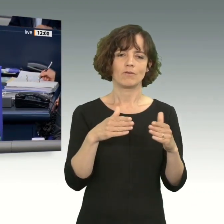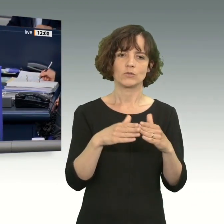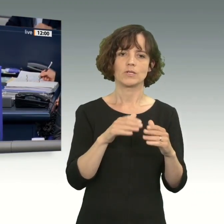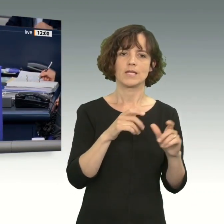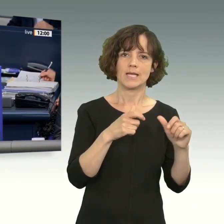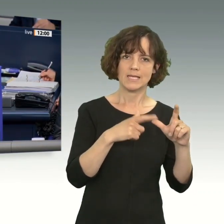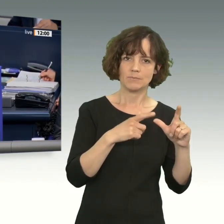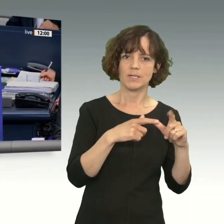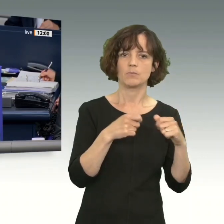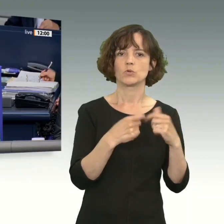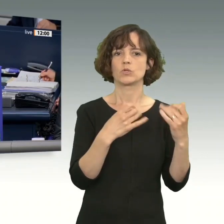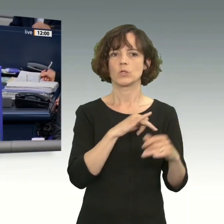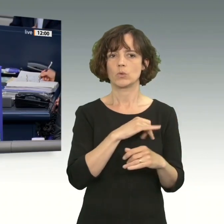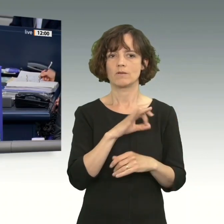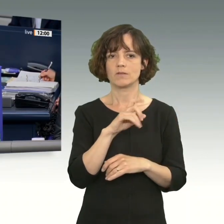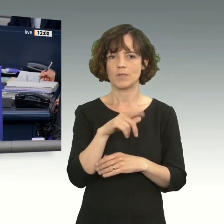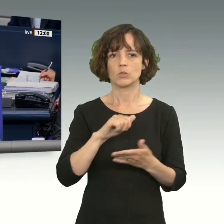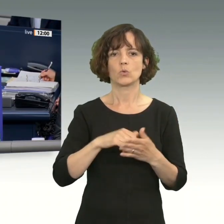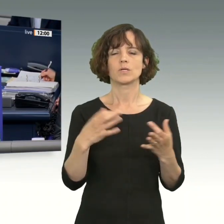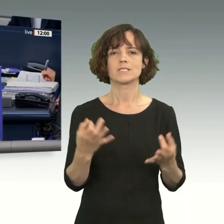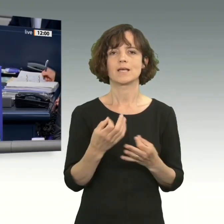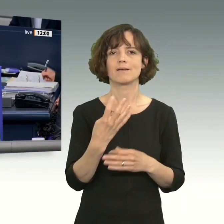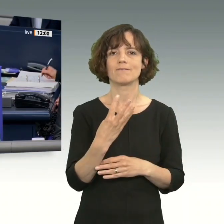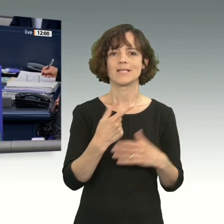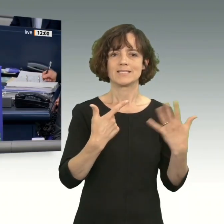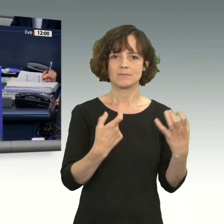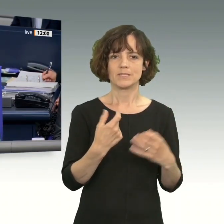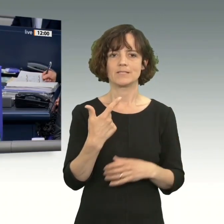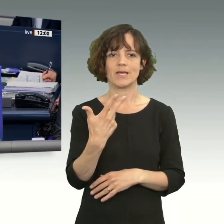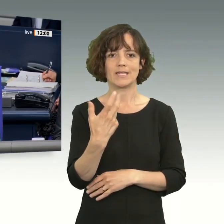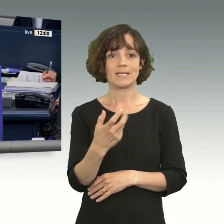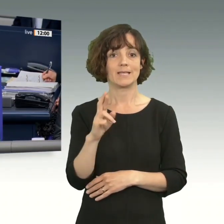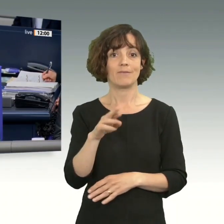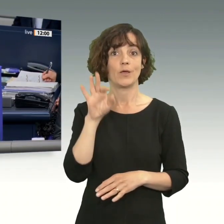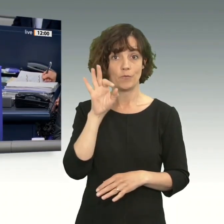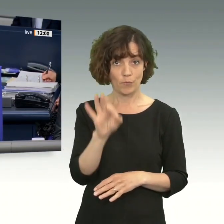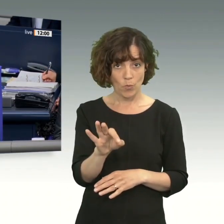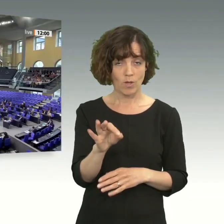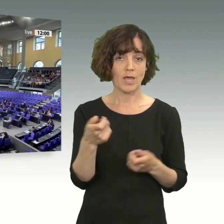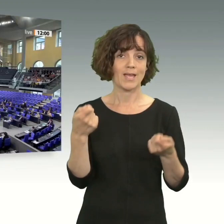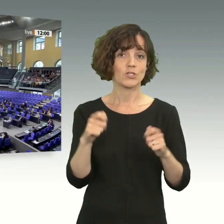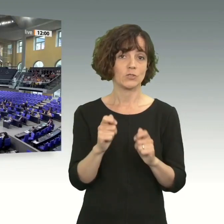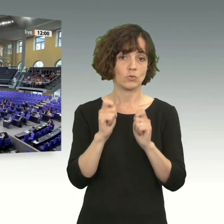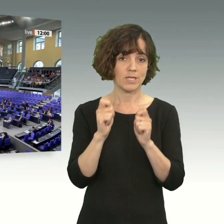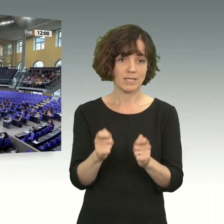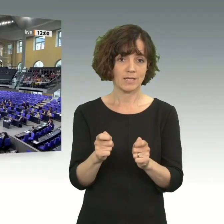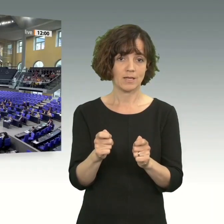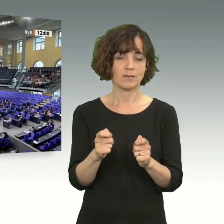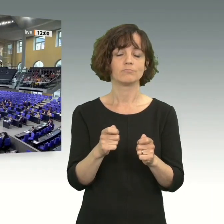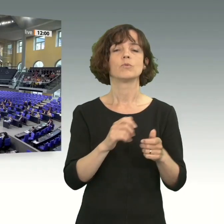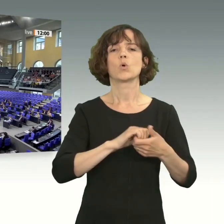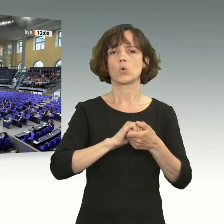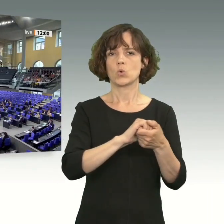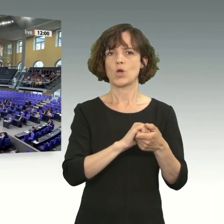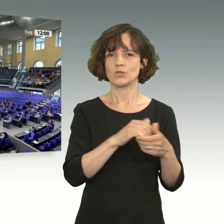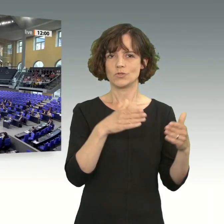90, die Grünen und FDP auf Drucksache 19 74 32. Wer stimmt für diesen Entschließungsantrag? Das